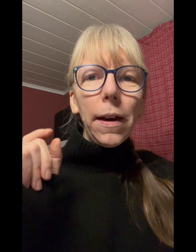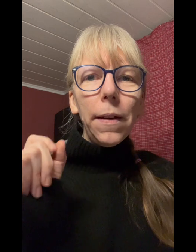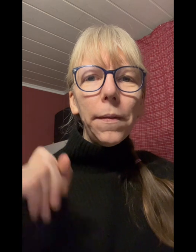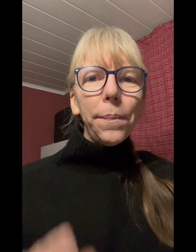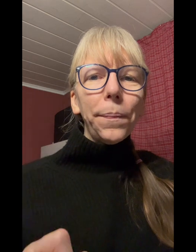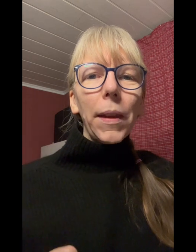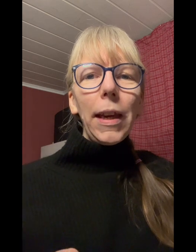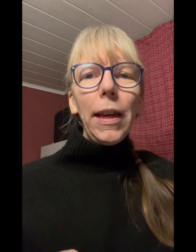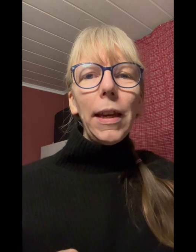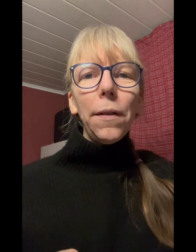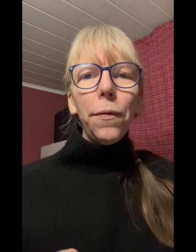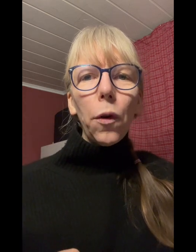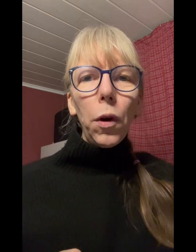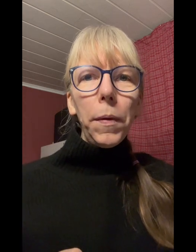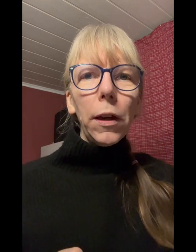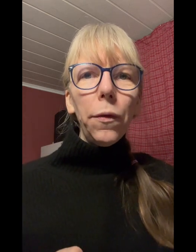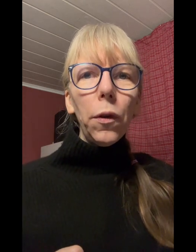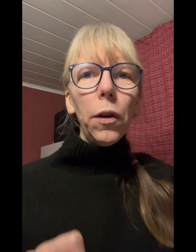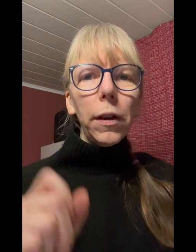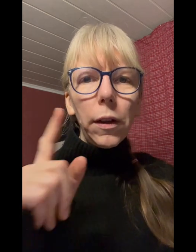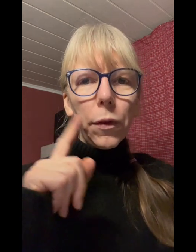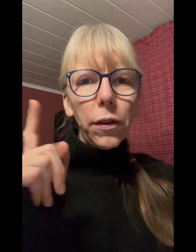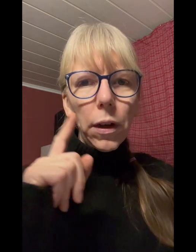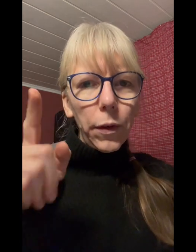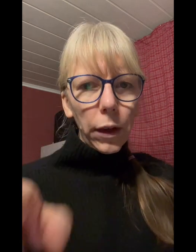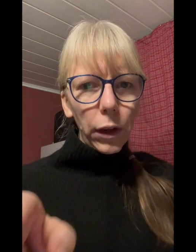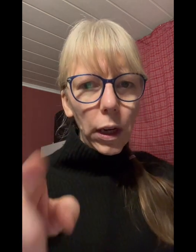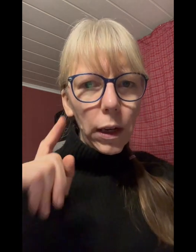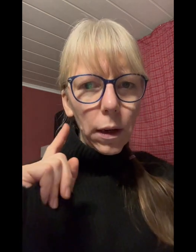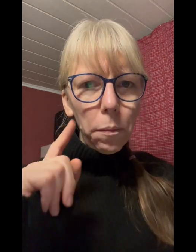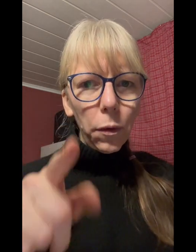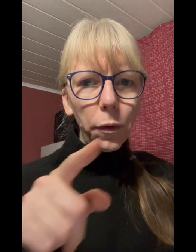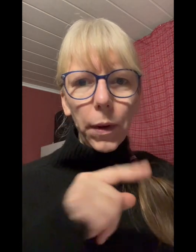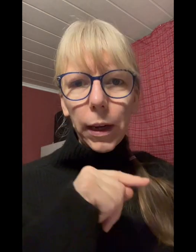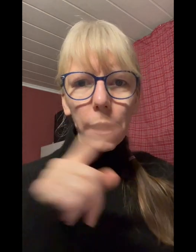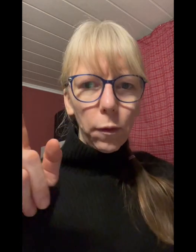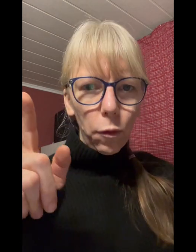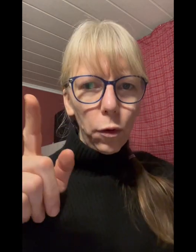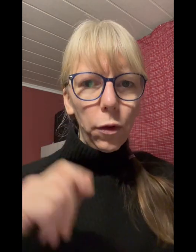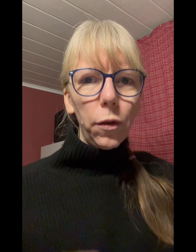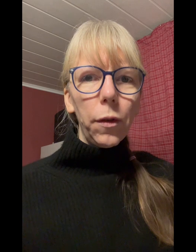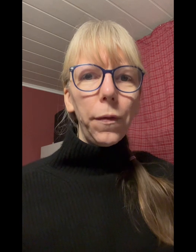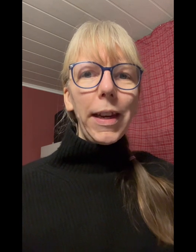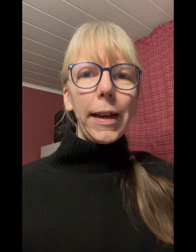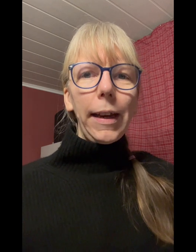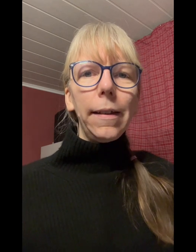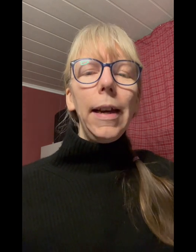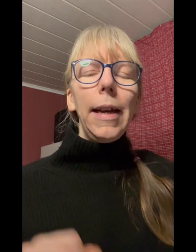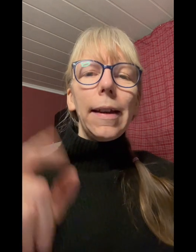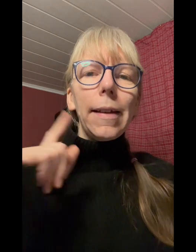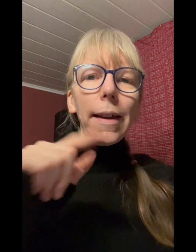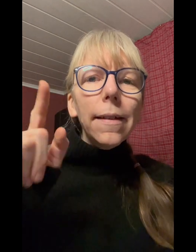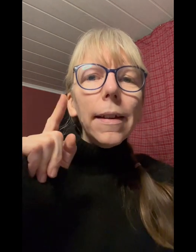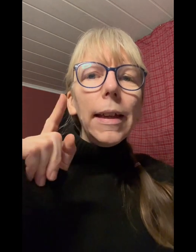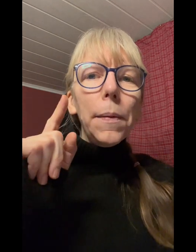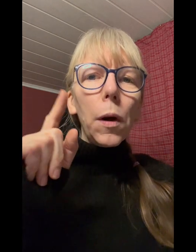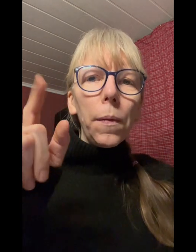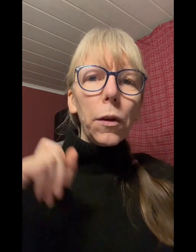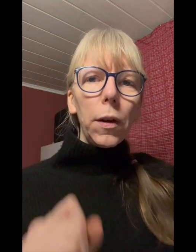ich freue mich auf euch ihr wisst ja wie das geht plus weg und weiter geht's das heißt ihr bekommt natürlich